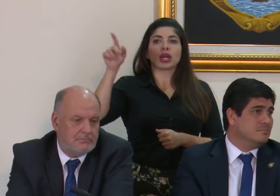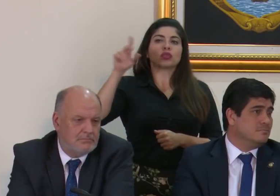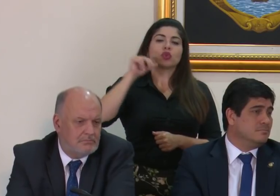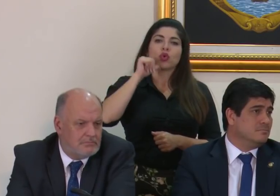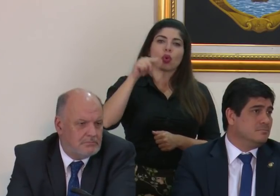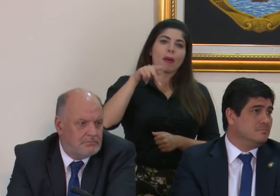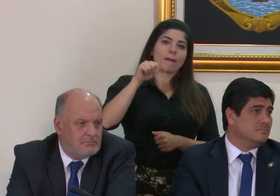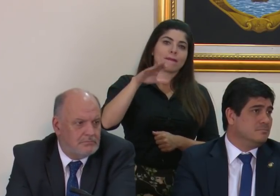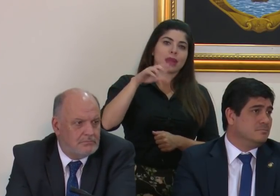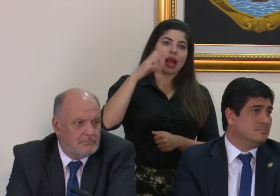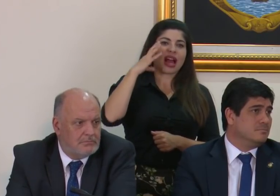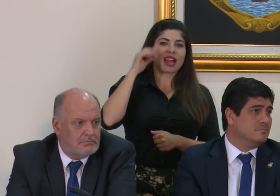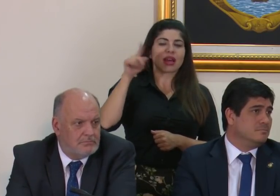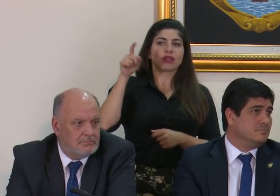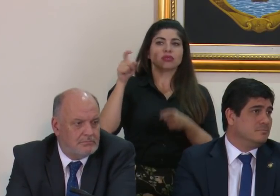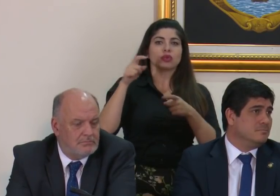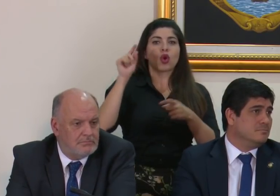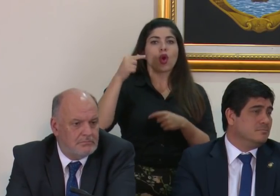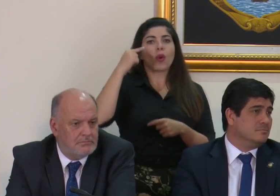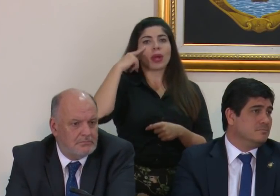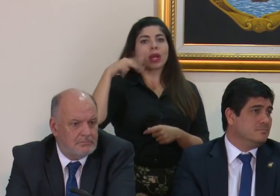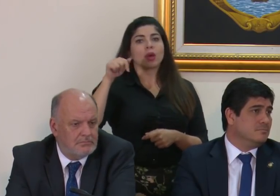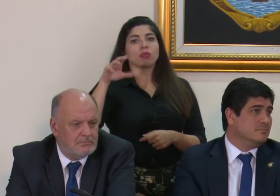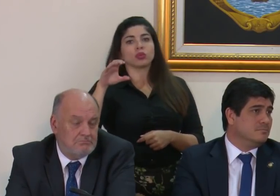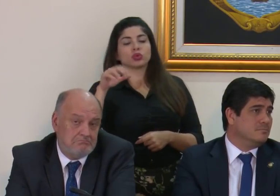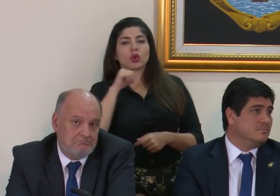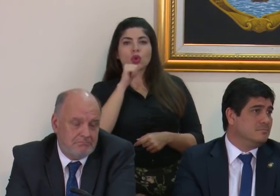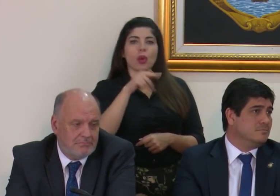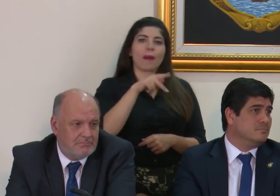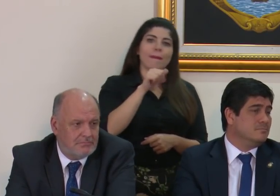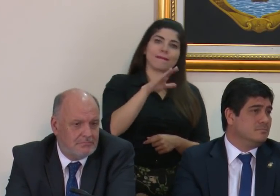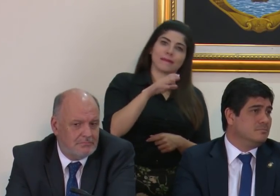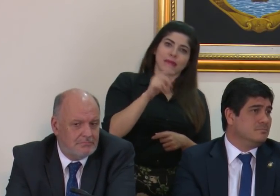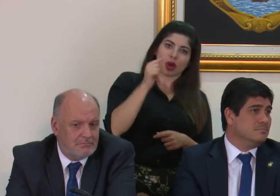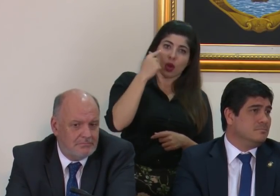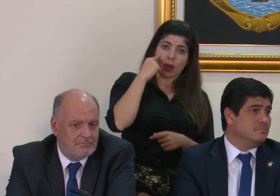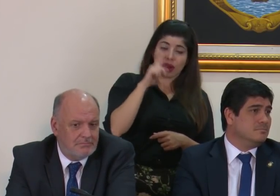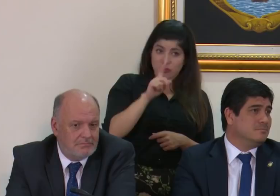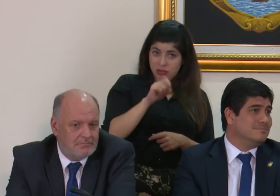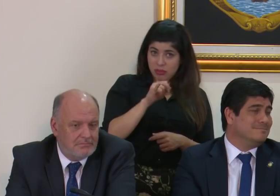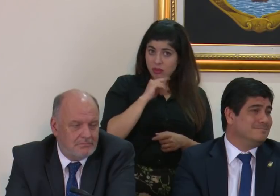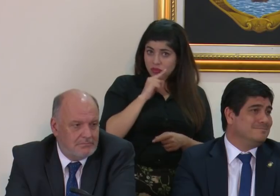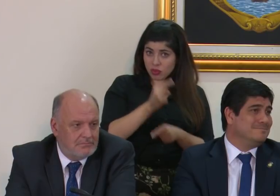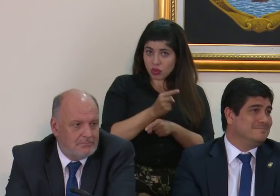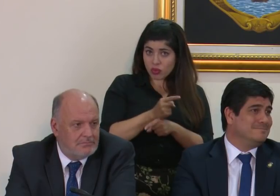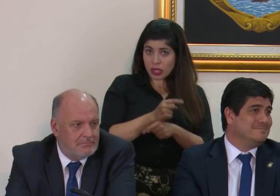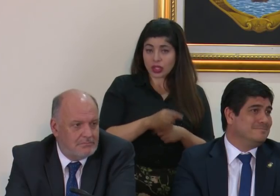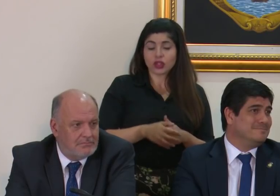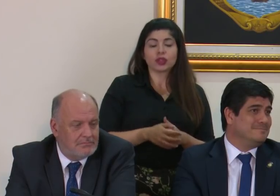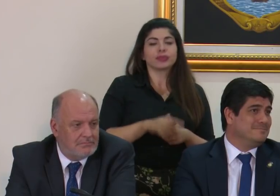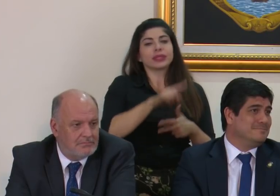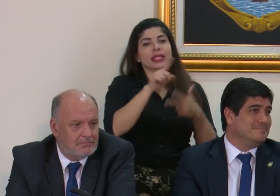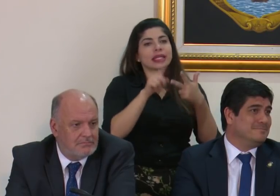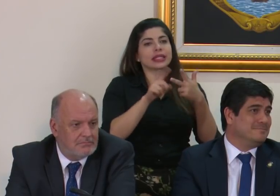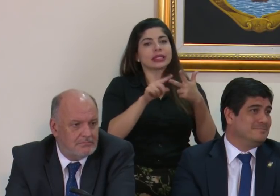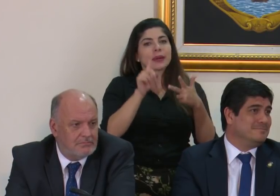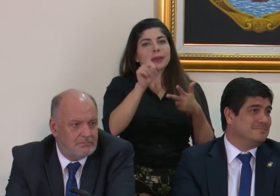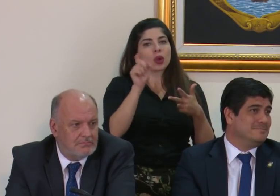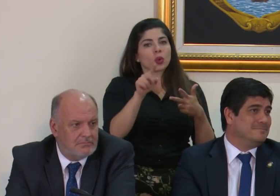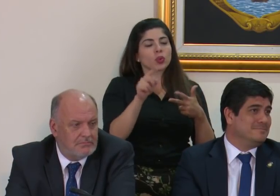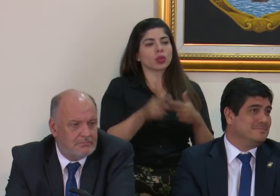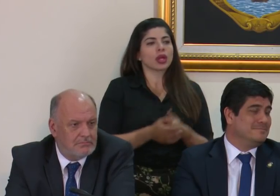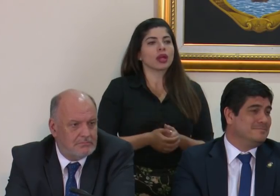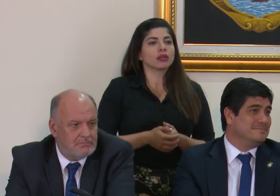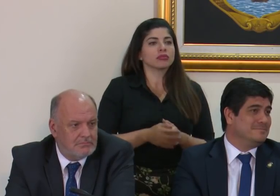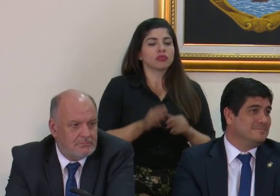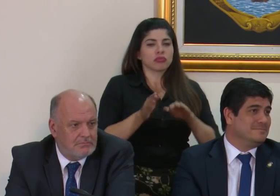y aseguran que está gobernando el PUSC y no el PAC, esto es así. Y una tercera pregunta fuera